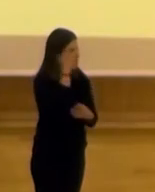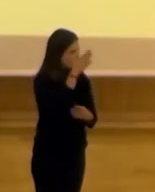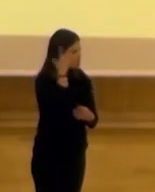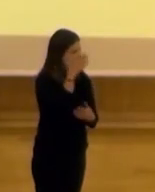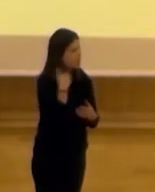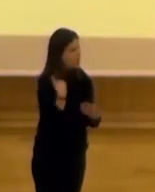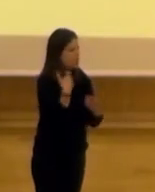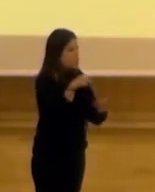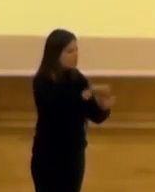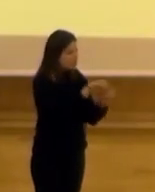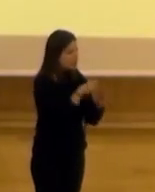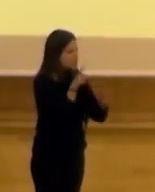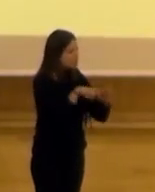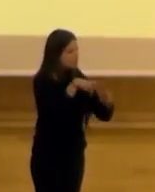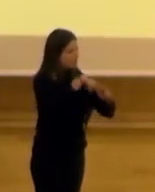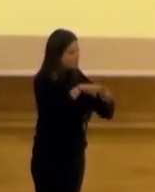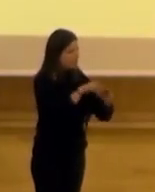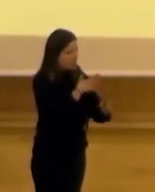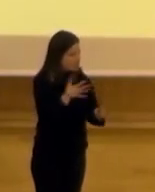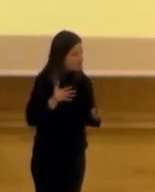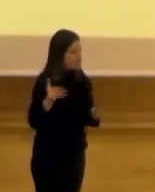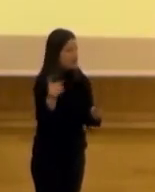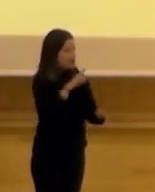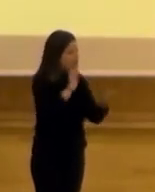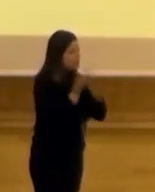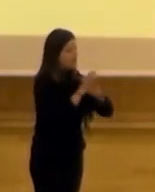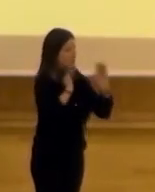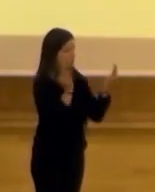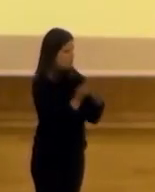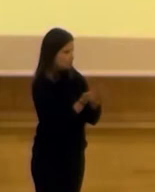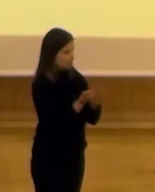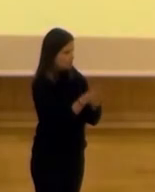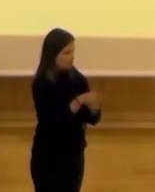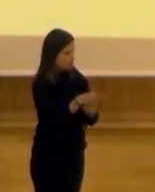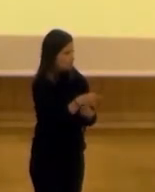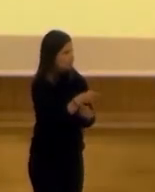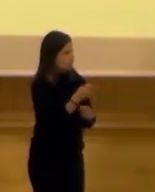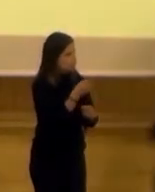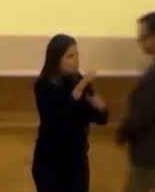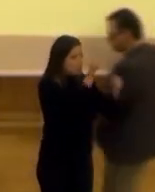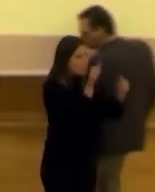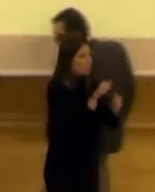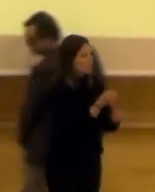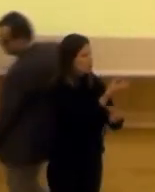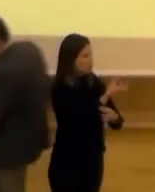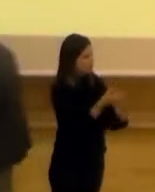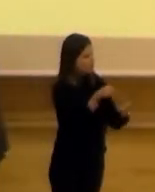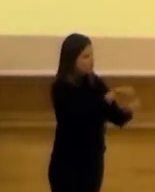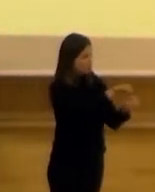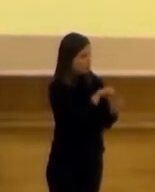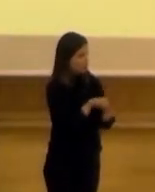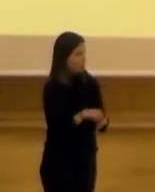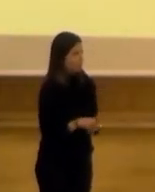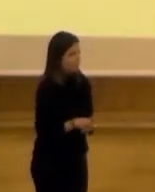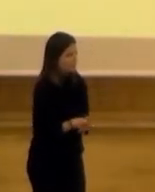ciudadanos que participaban en los talleres querían comerse el mundo, querían cambiar el mundo. Ese era el prototipo de ciudadano que se encontraba en los talleres.